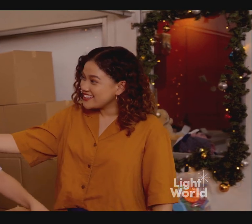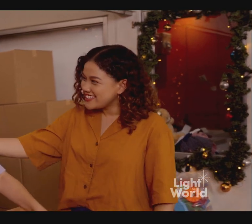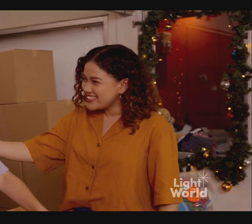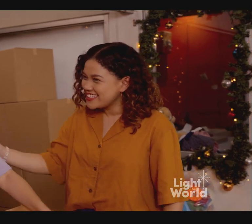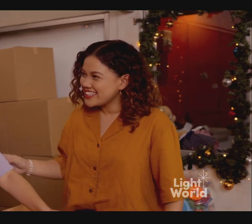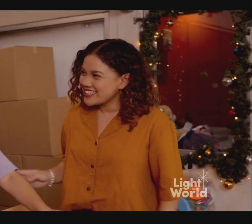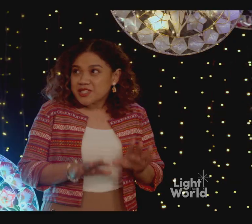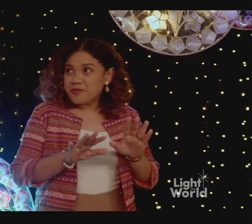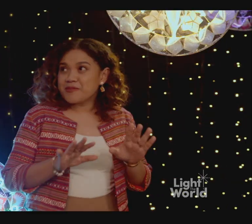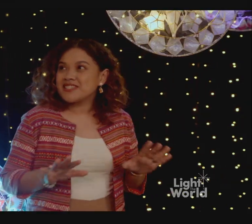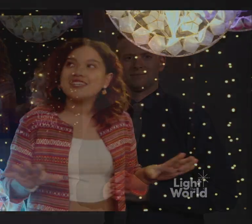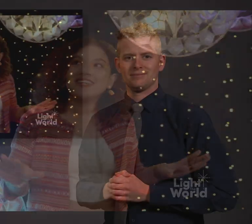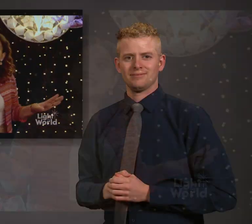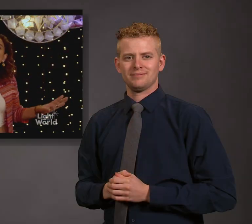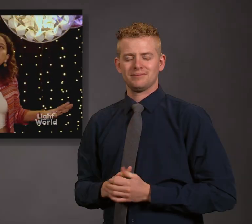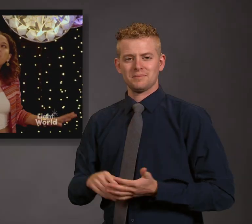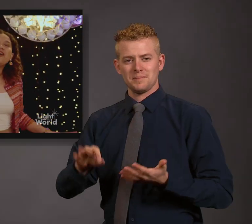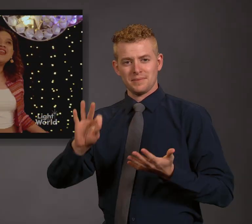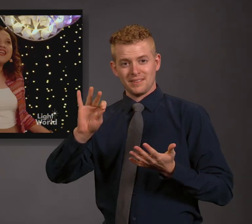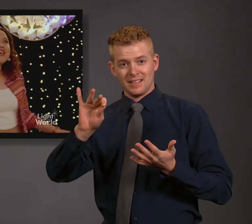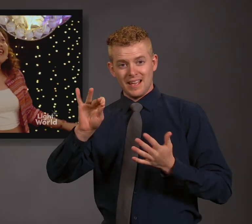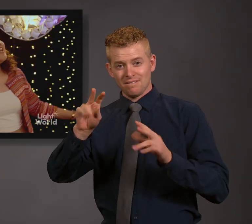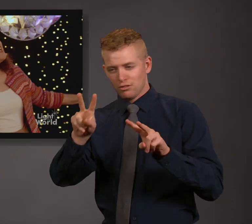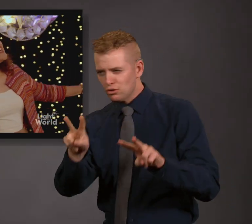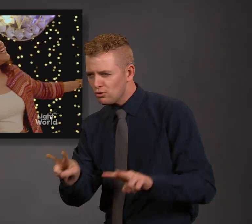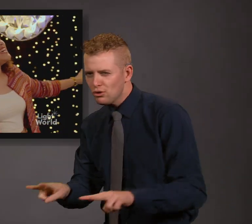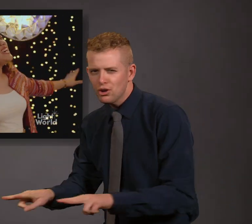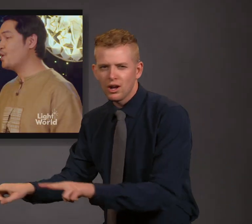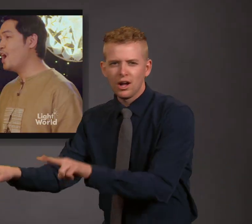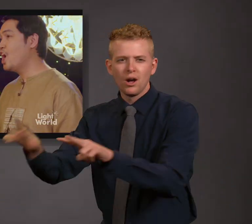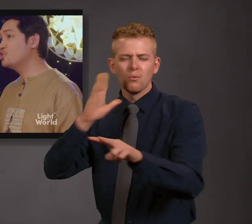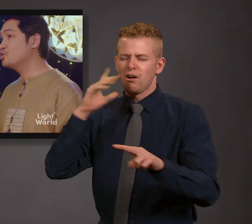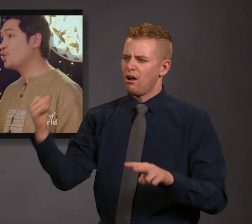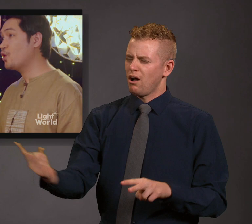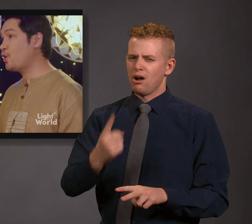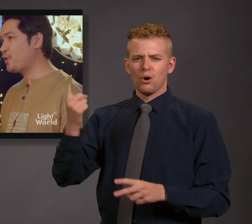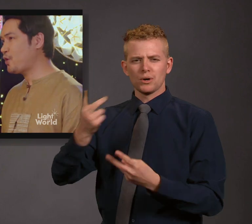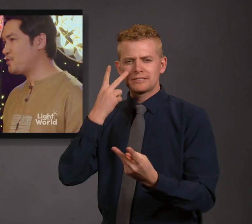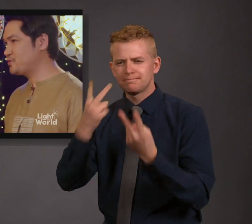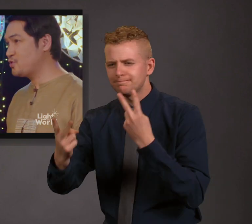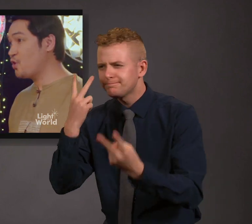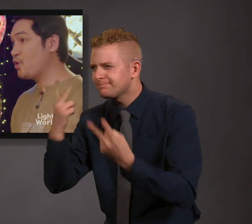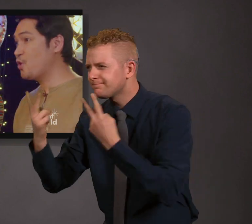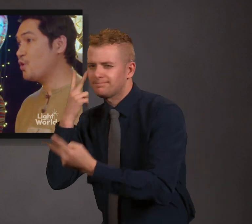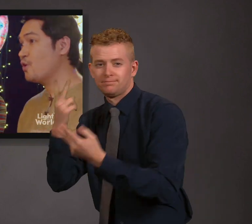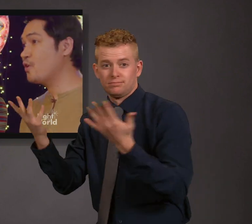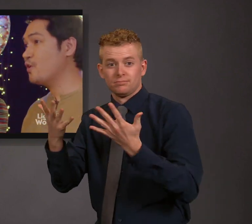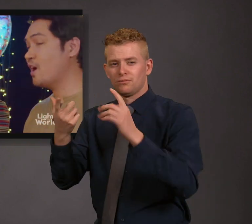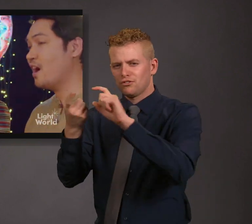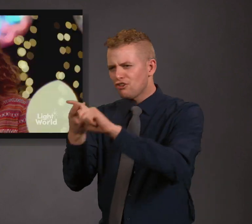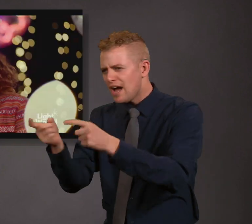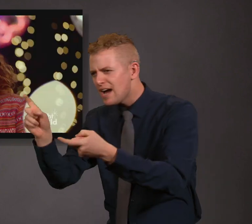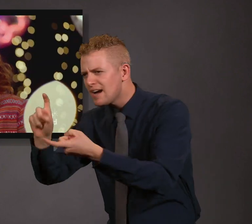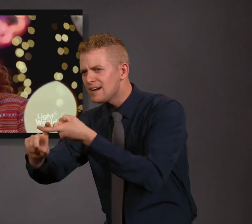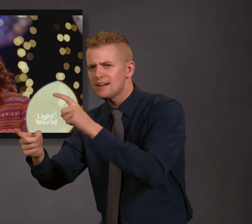Sa pagmasin sa paligid Nakita mo na